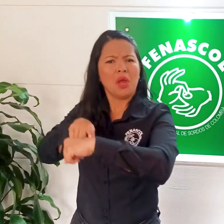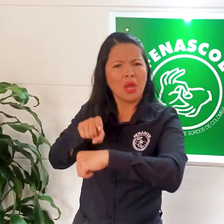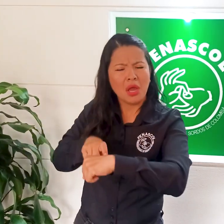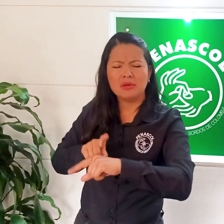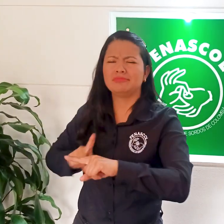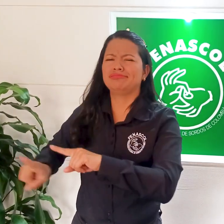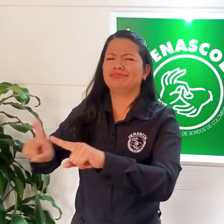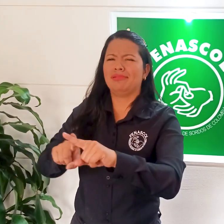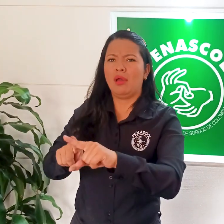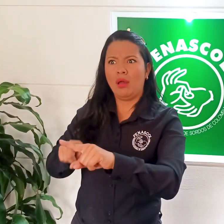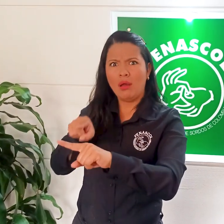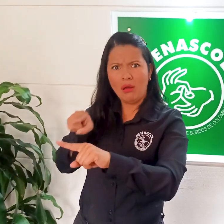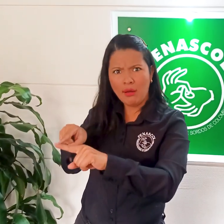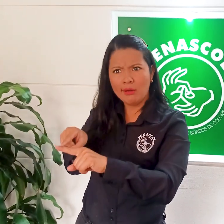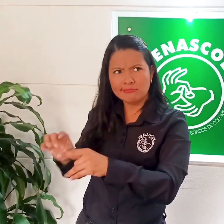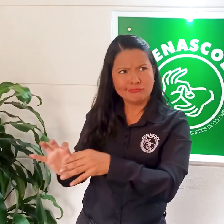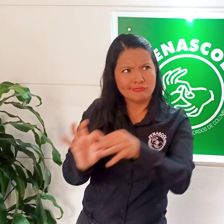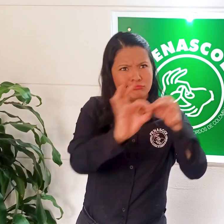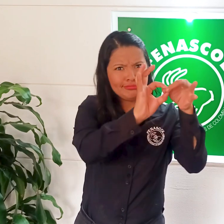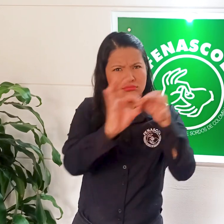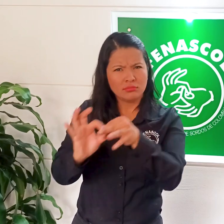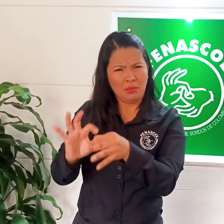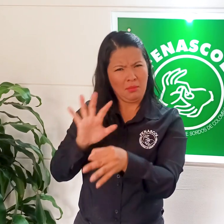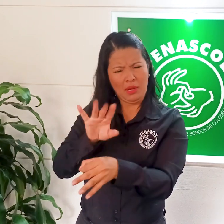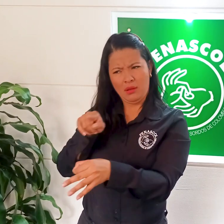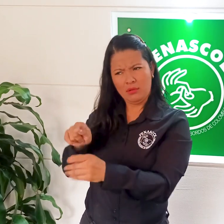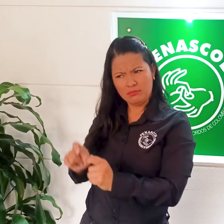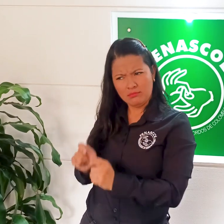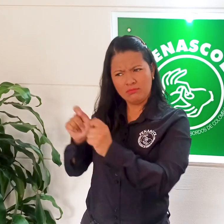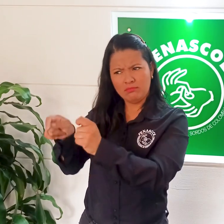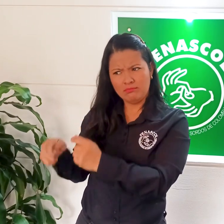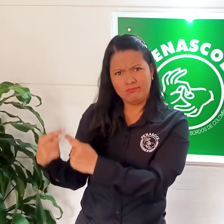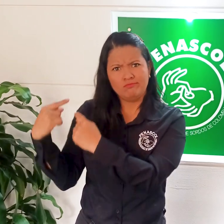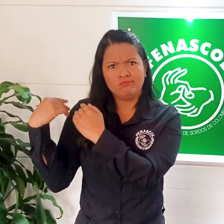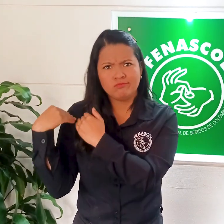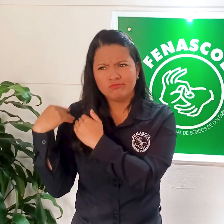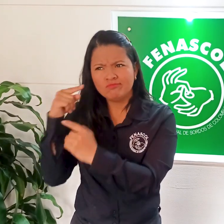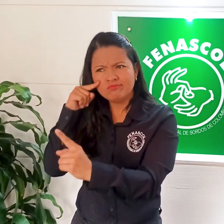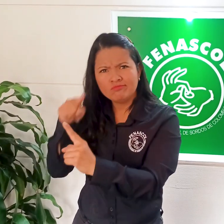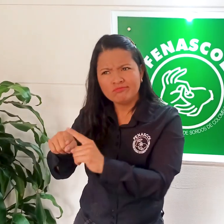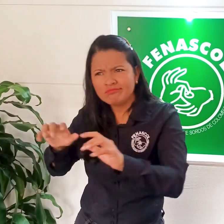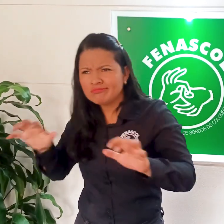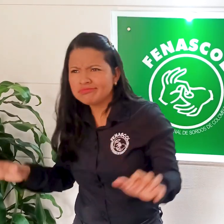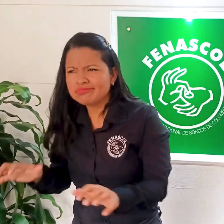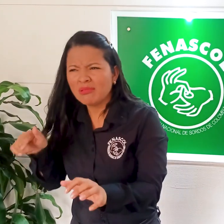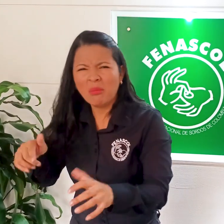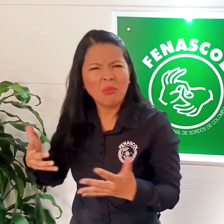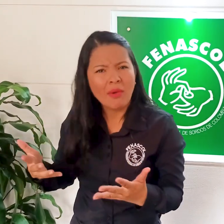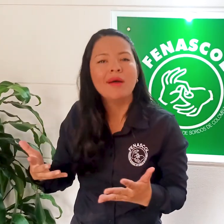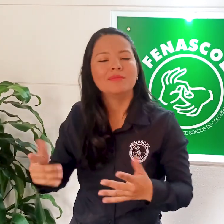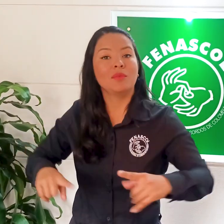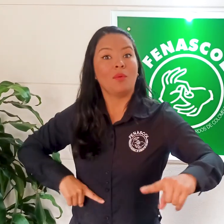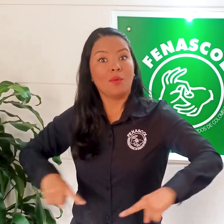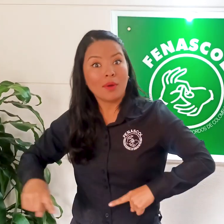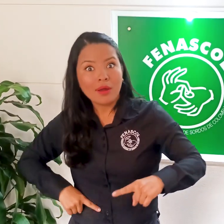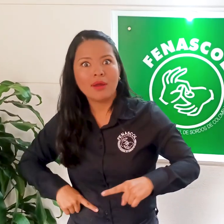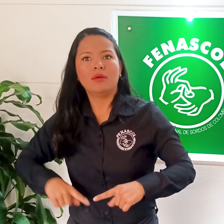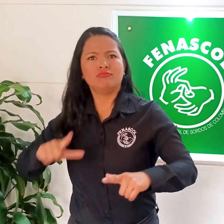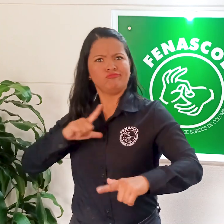el coordinador deberá liderar, coordinar y ejecutar, por medio de su gestión proactiva, los objetivos